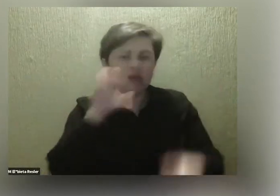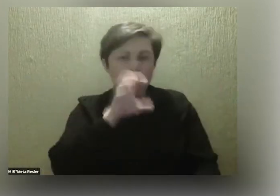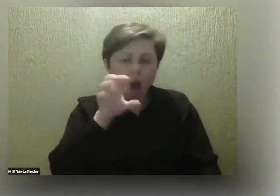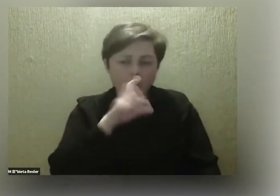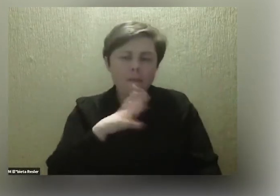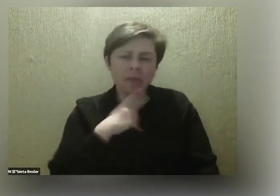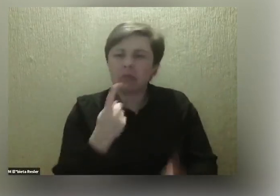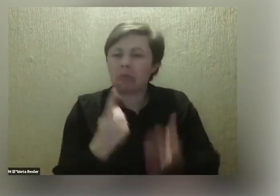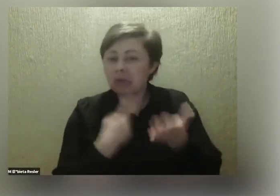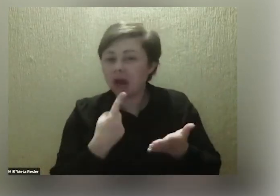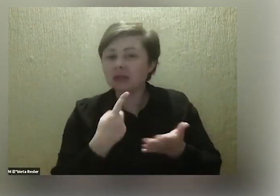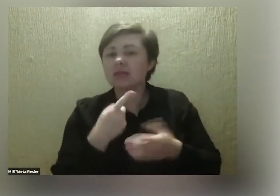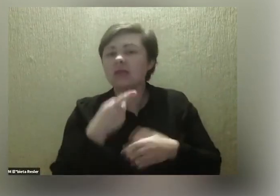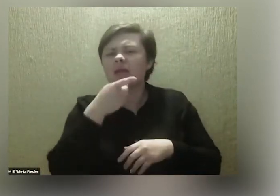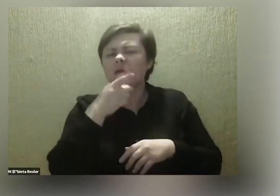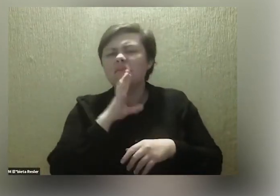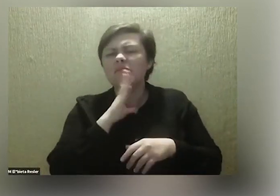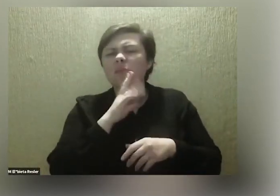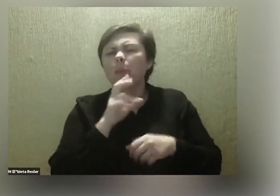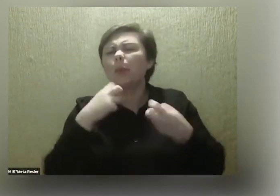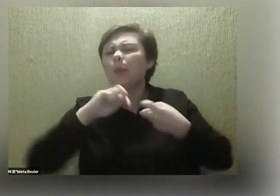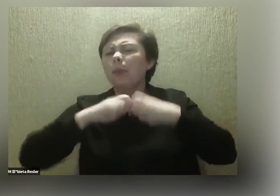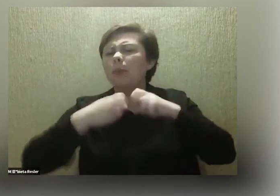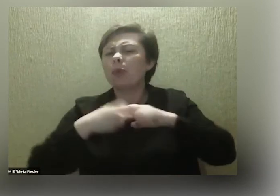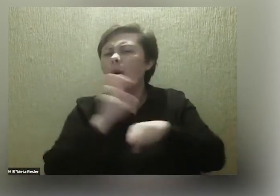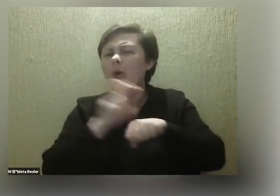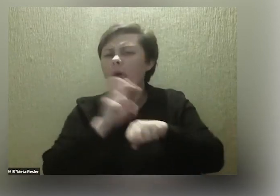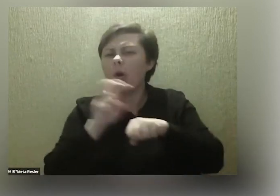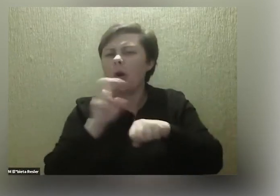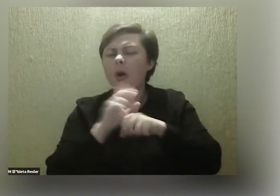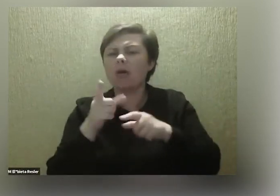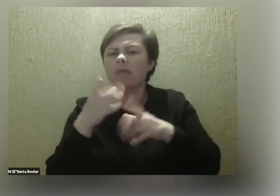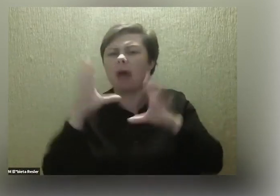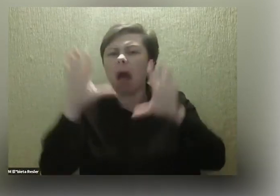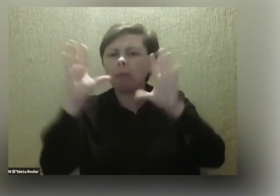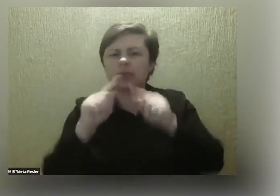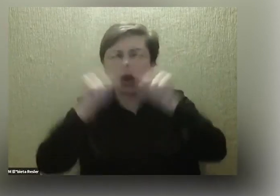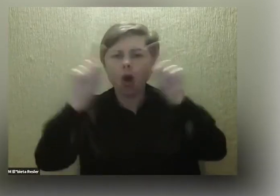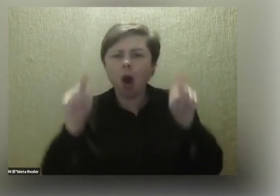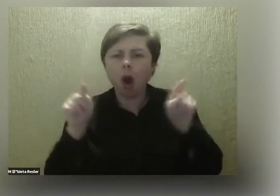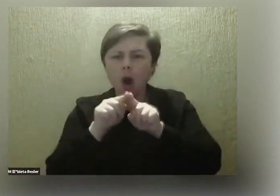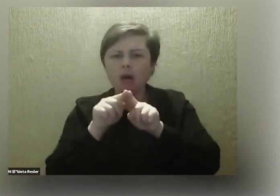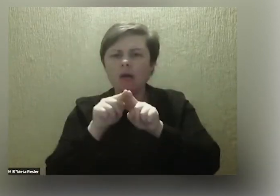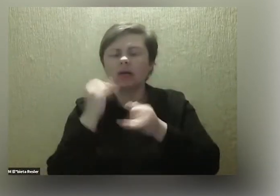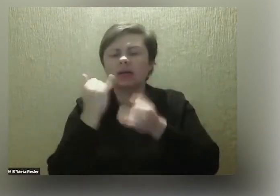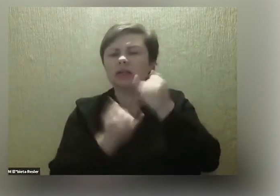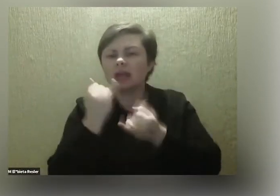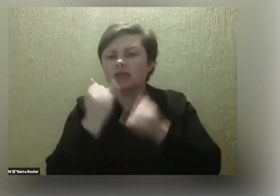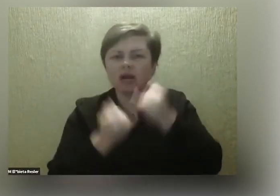Troszkę pamiętam, że tam techniczny taki problem jest, że dość szybko znikam mi okienko. Na przykład, jeżeli